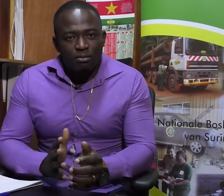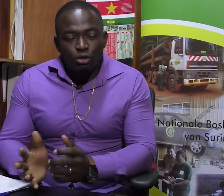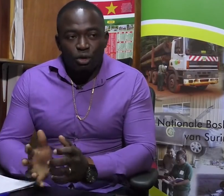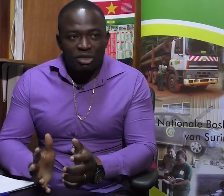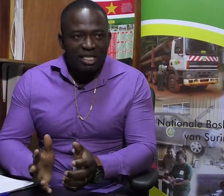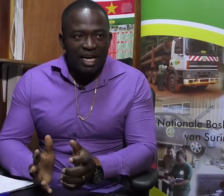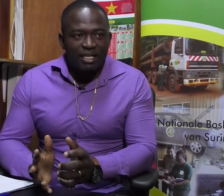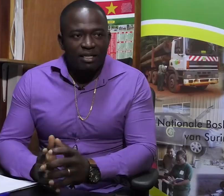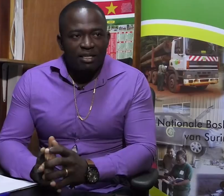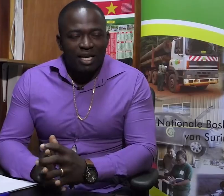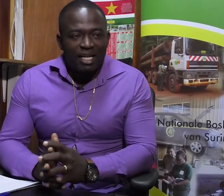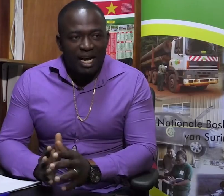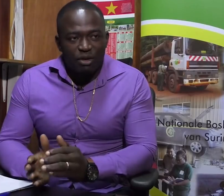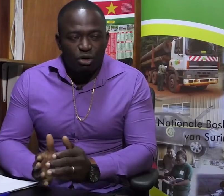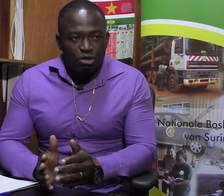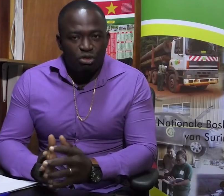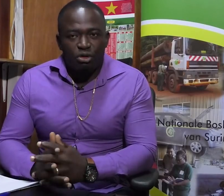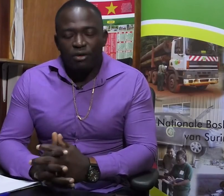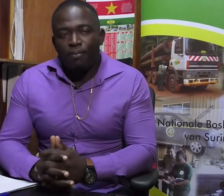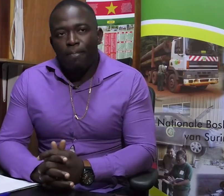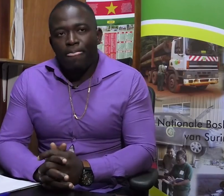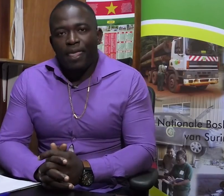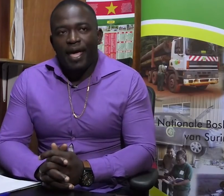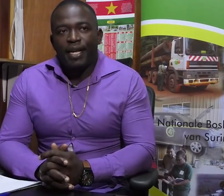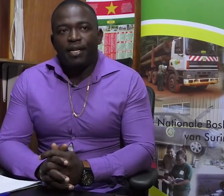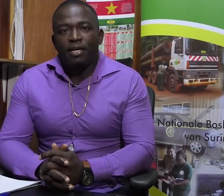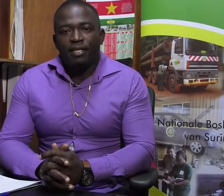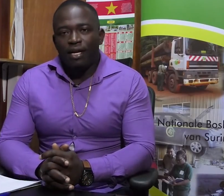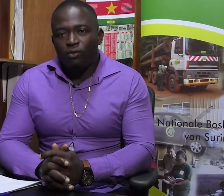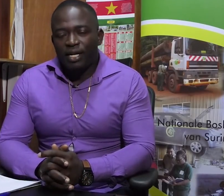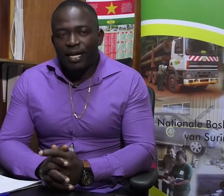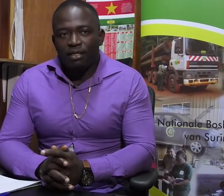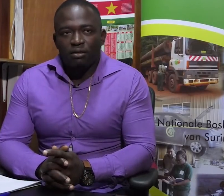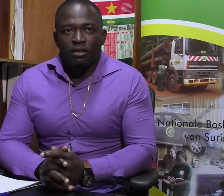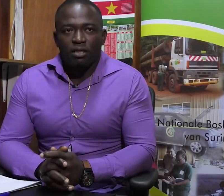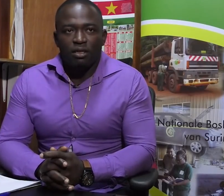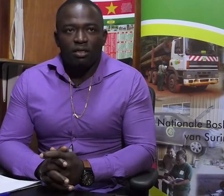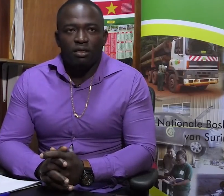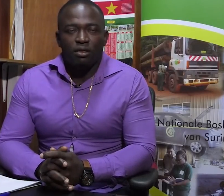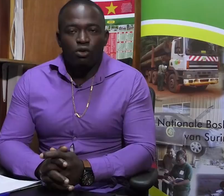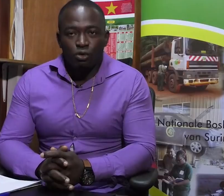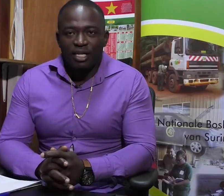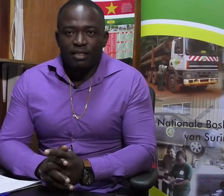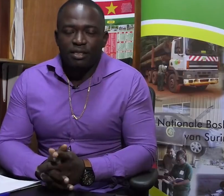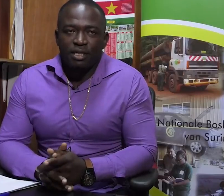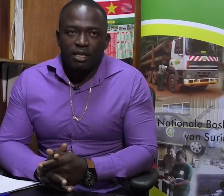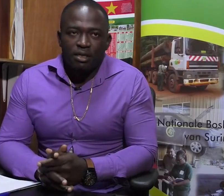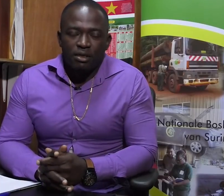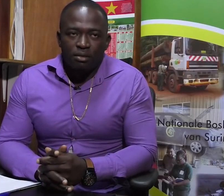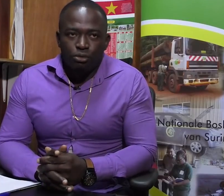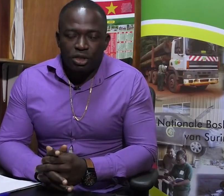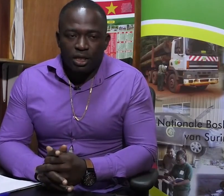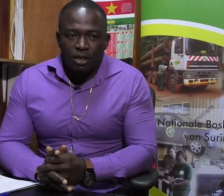moeten kunnen staan, elkaar kunnen ondersteunen. En ik denk dat wanneer dat goed is,